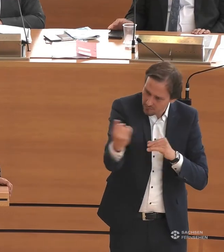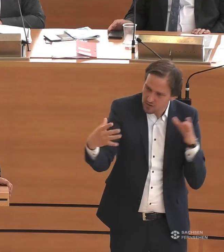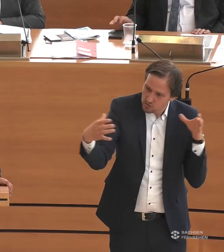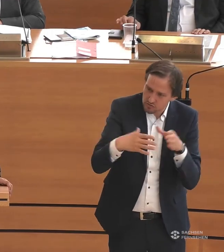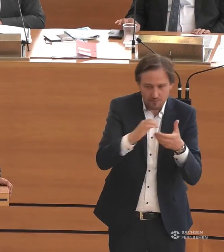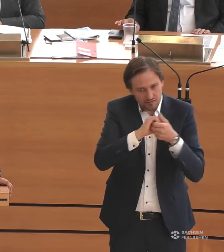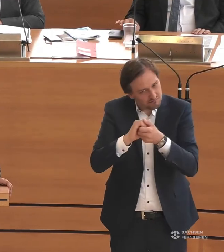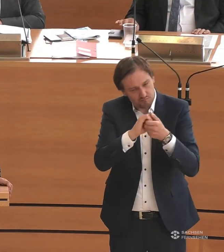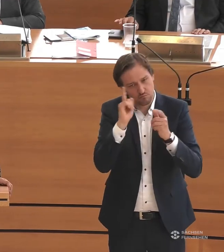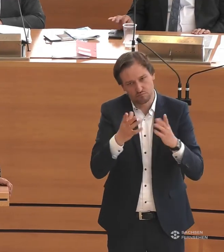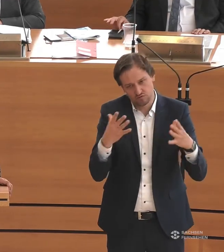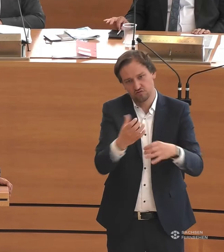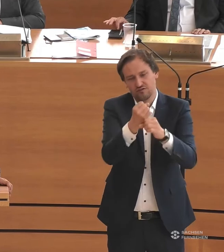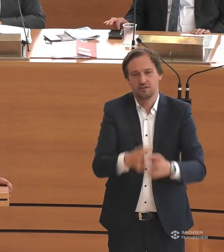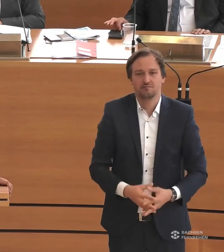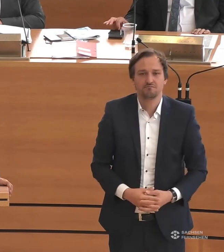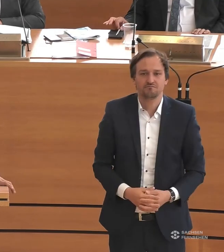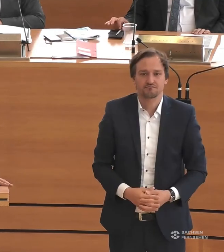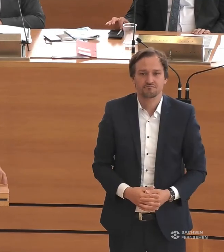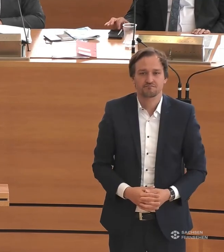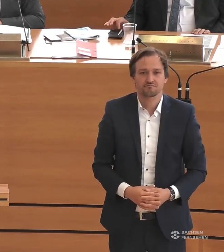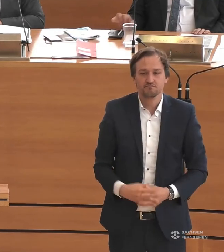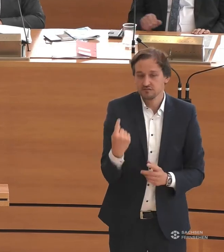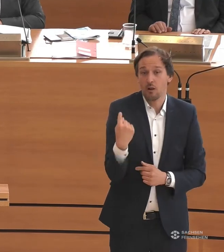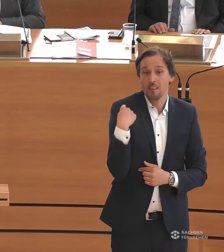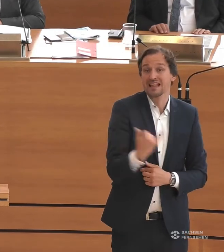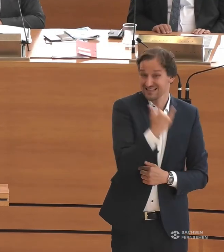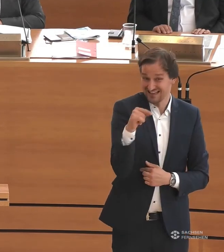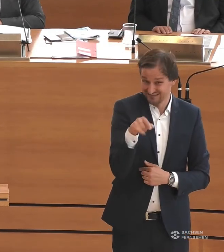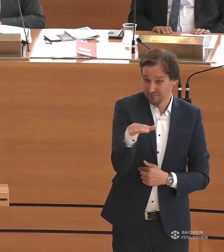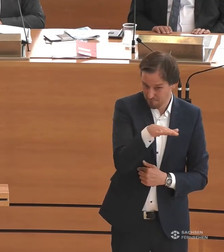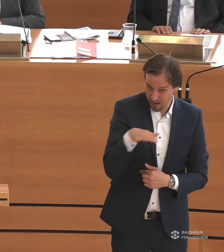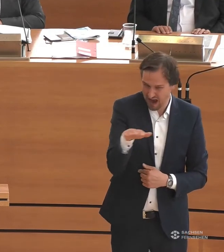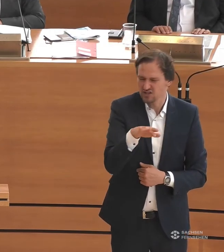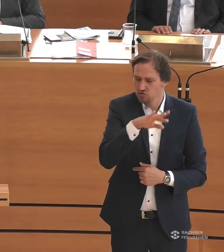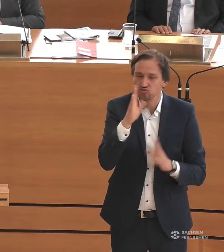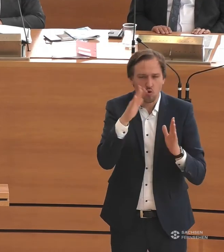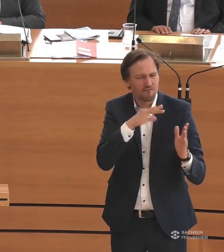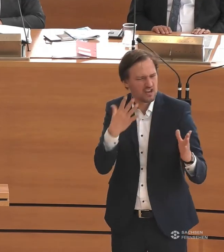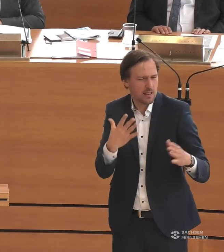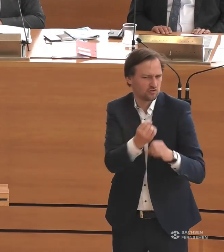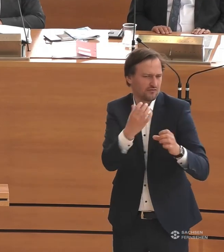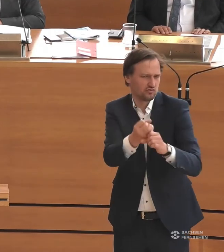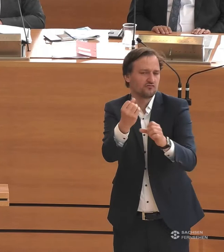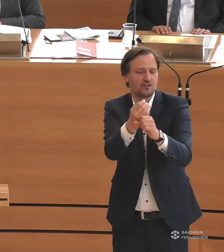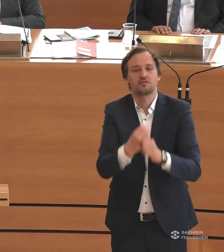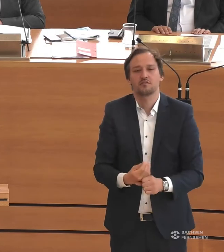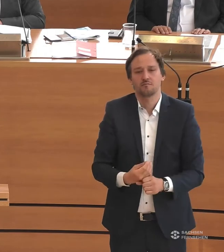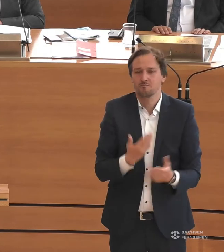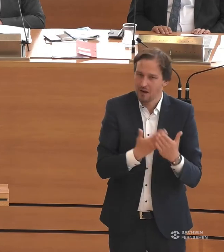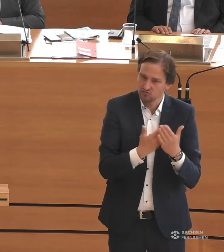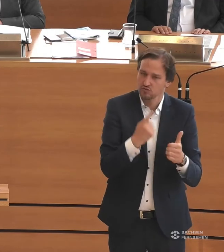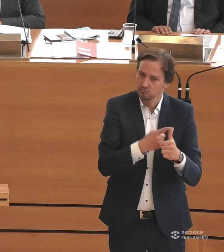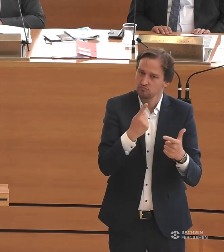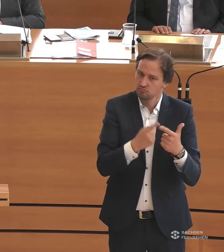erreichen müssen. Und ich finde, wir haben in den letzten Jahren in dem Bereich durchaus einiges erreicht. Ich habe es gerade skizziert. Wir müssen